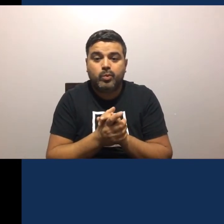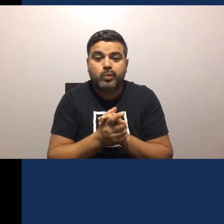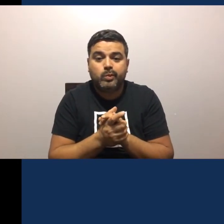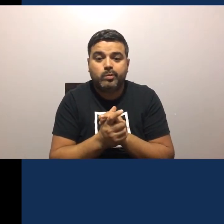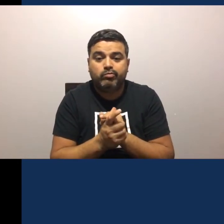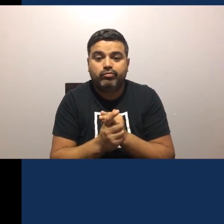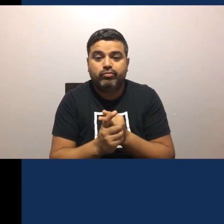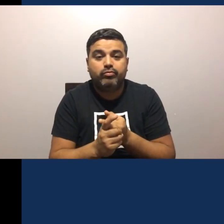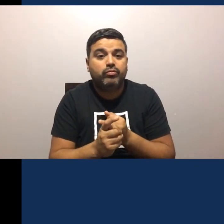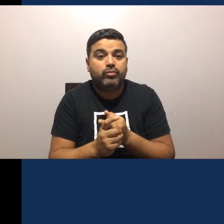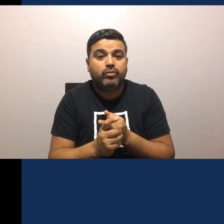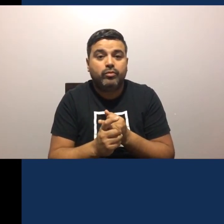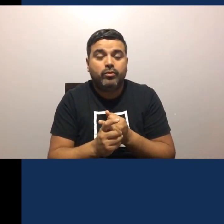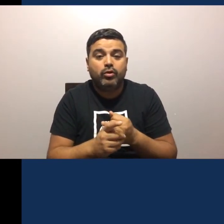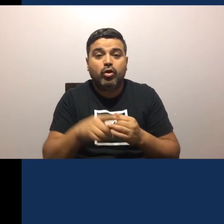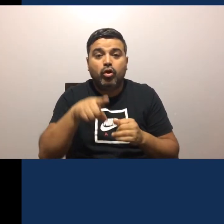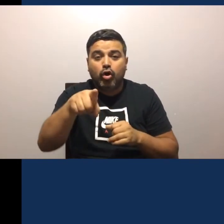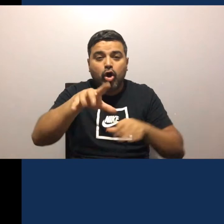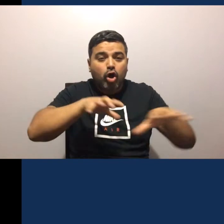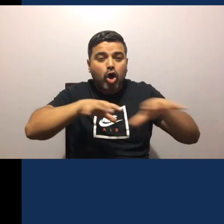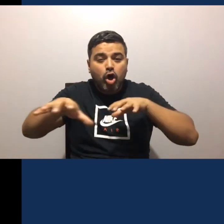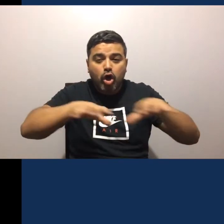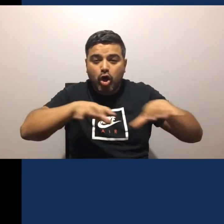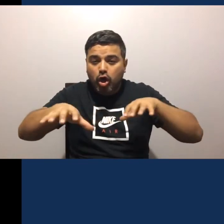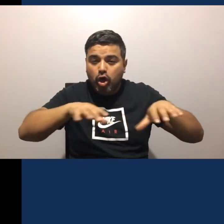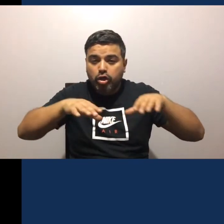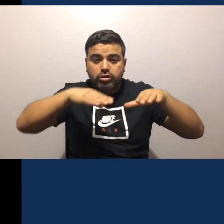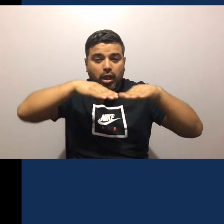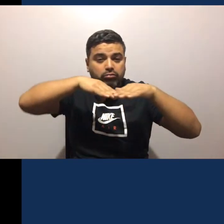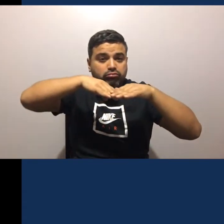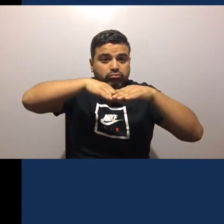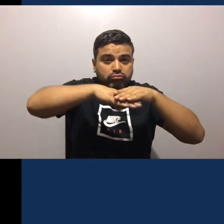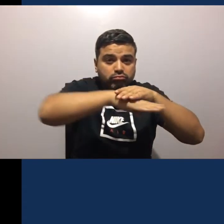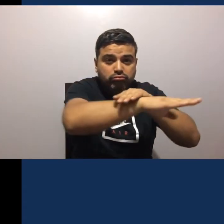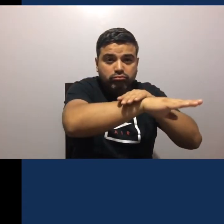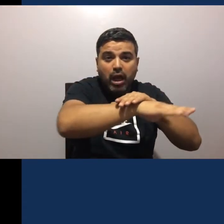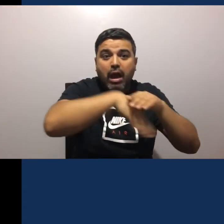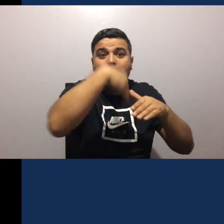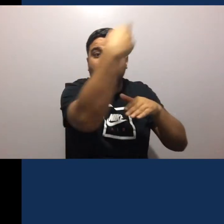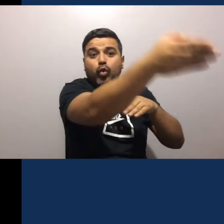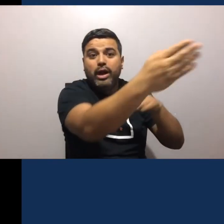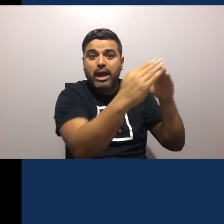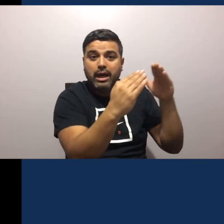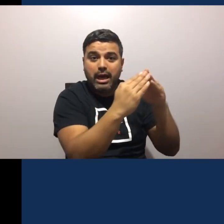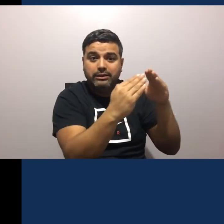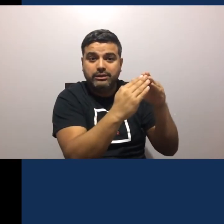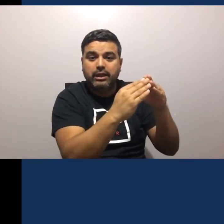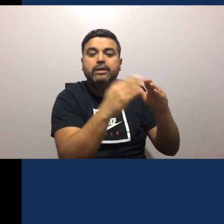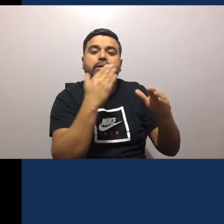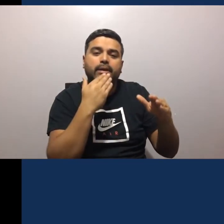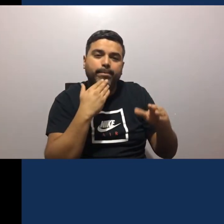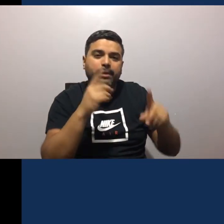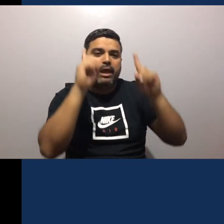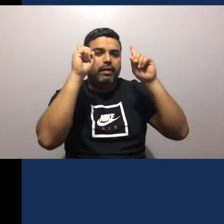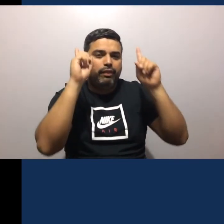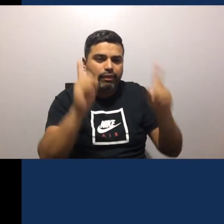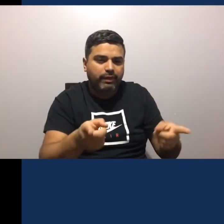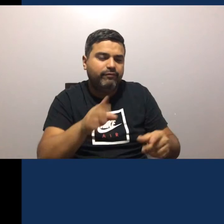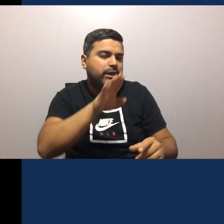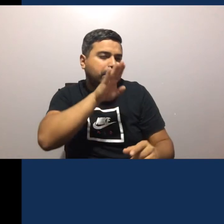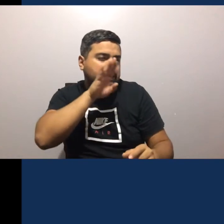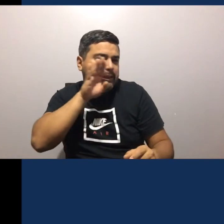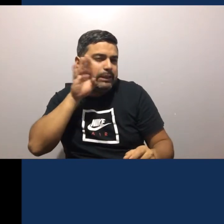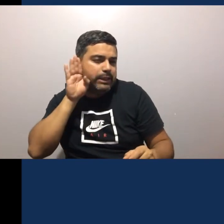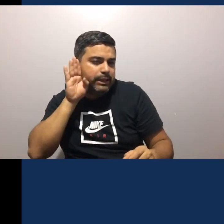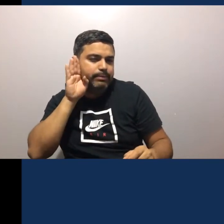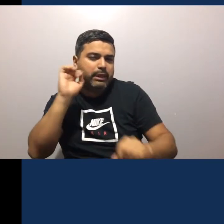Todos los objetos Que ingreses A la casa Que sean Exterior Límpialos Y desinfectalos